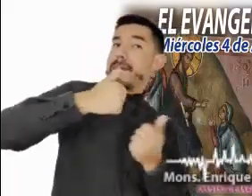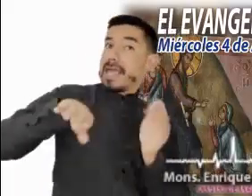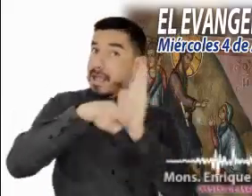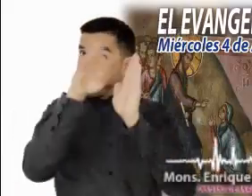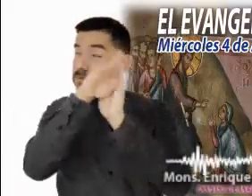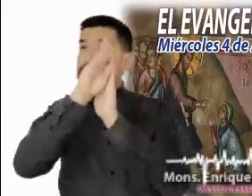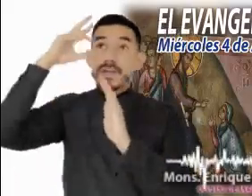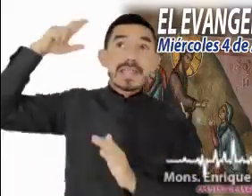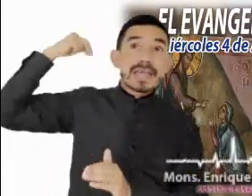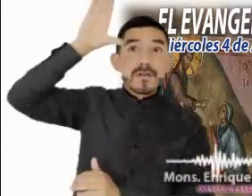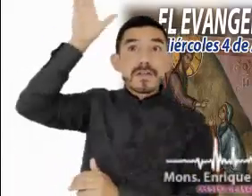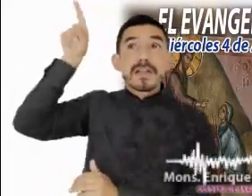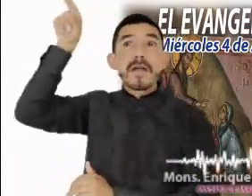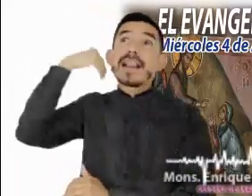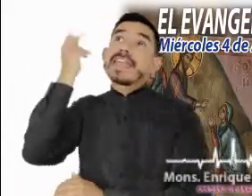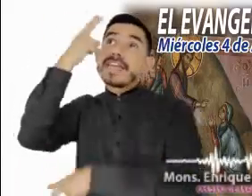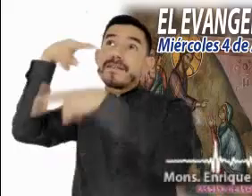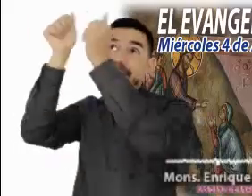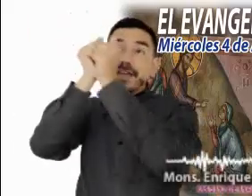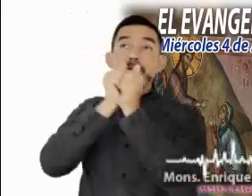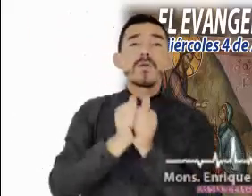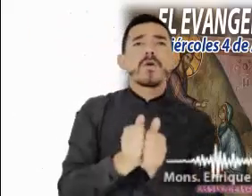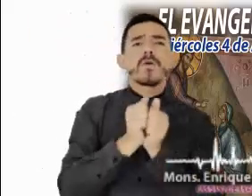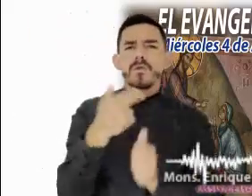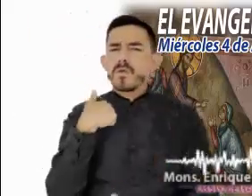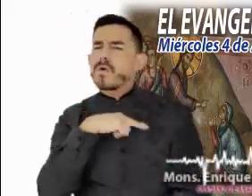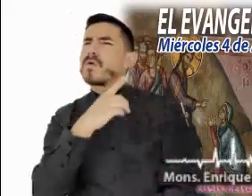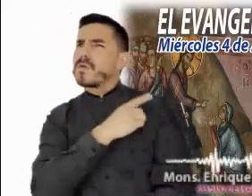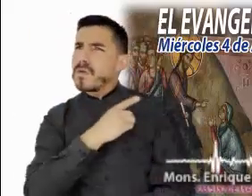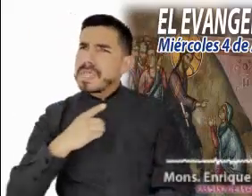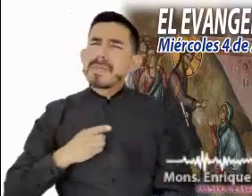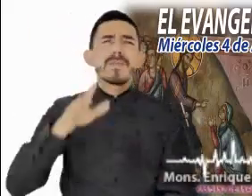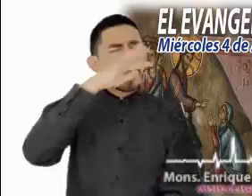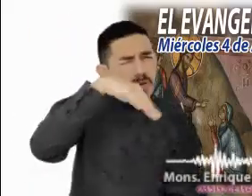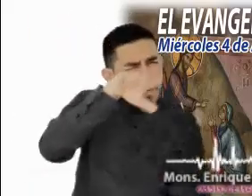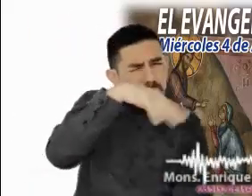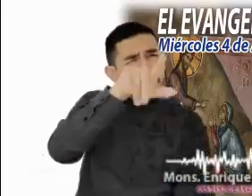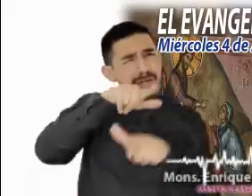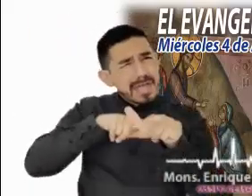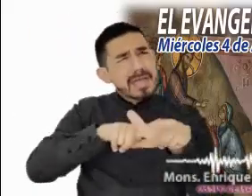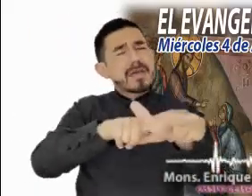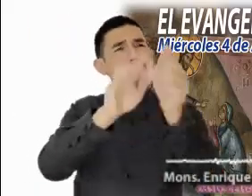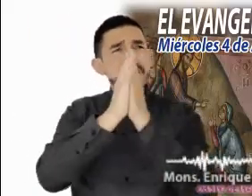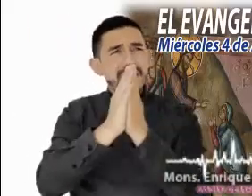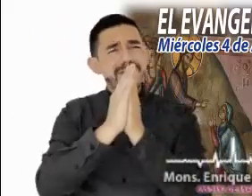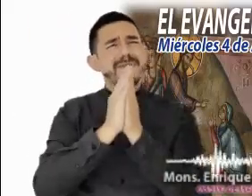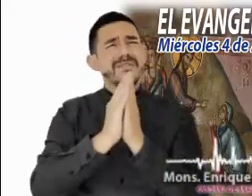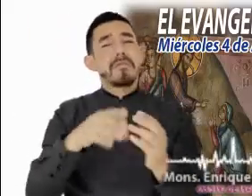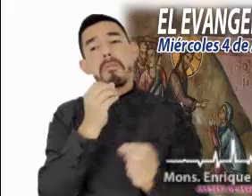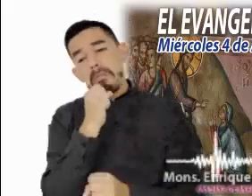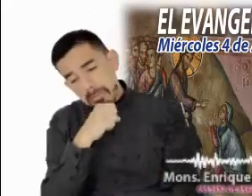y para eso está presente en medio de nosotros. Podremos atrevernos en la búsqueda o seguiremos